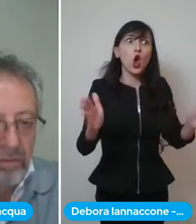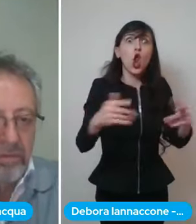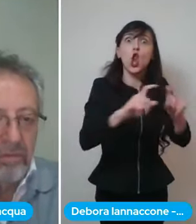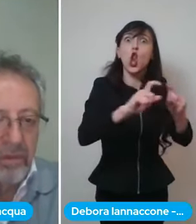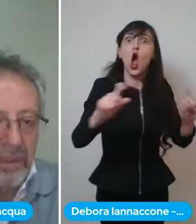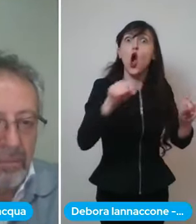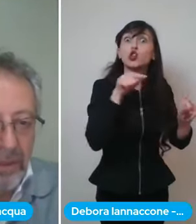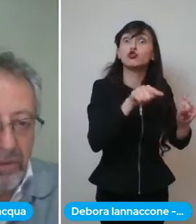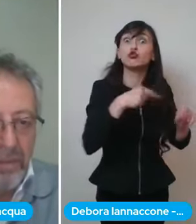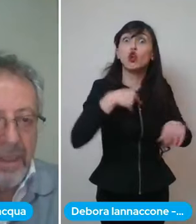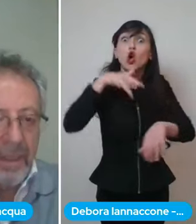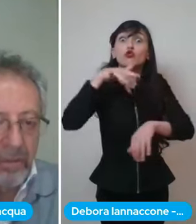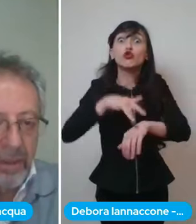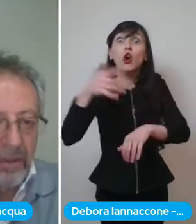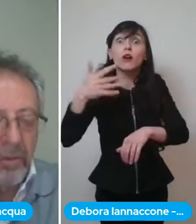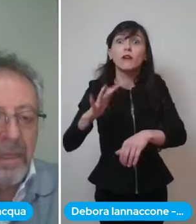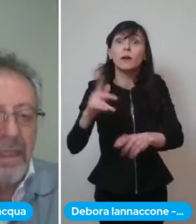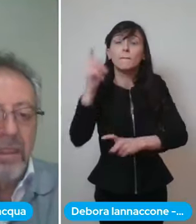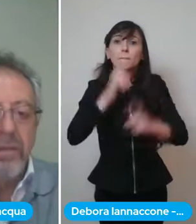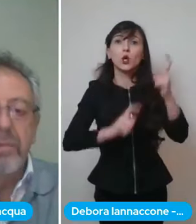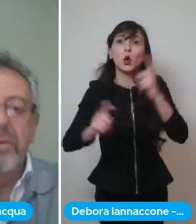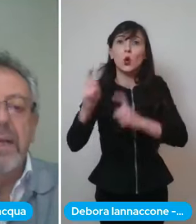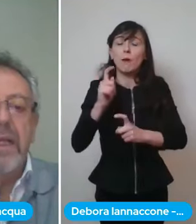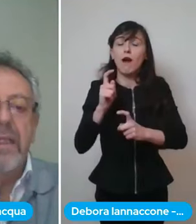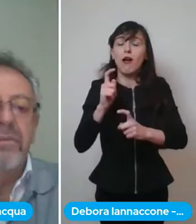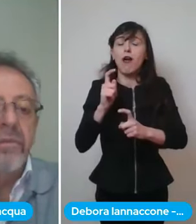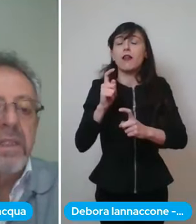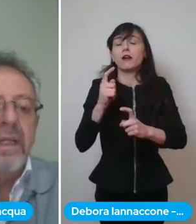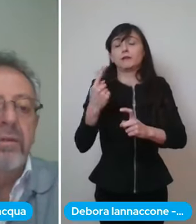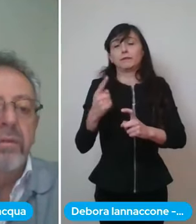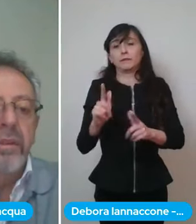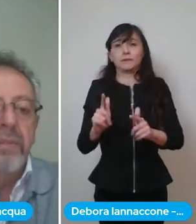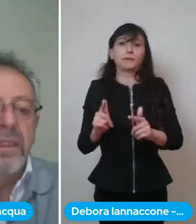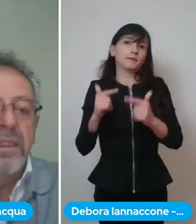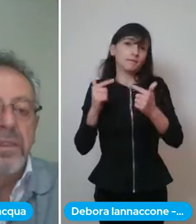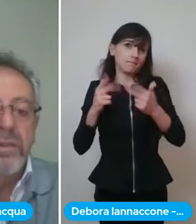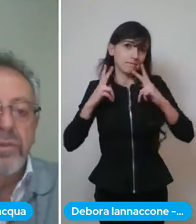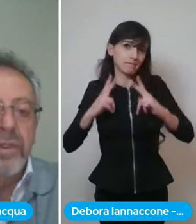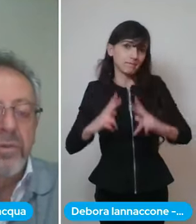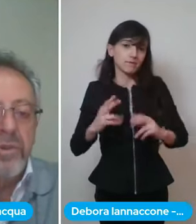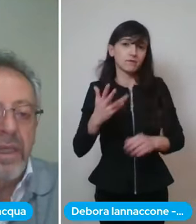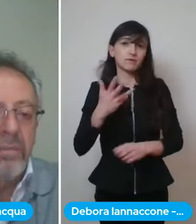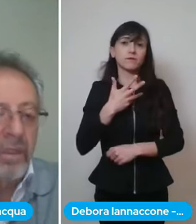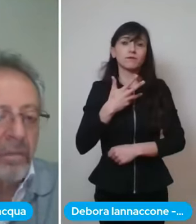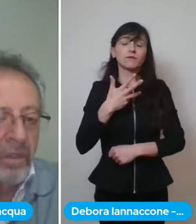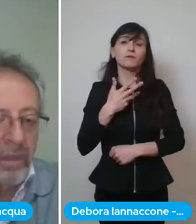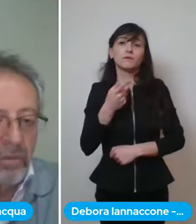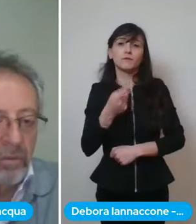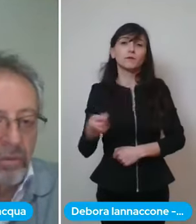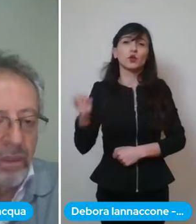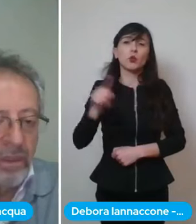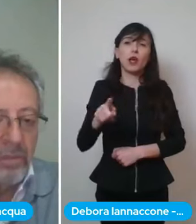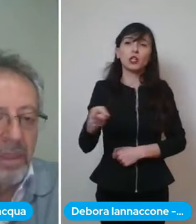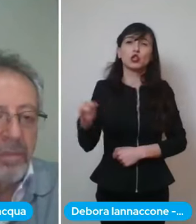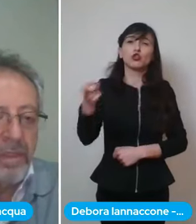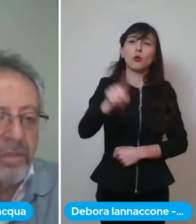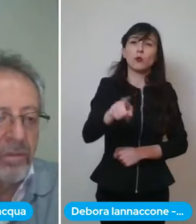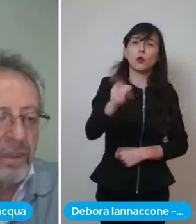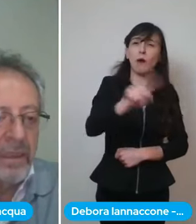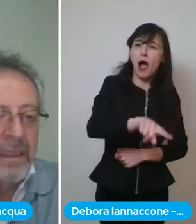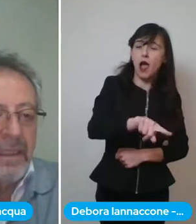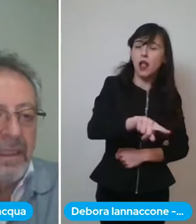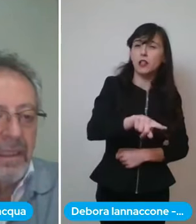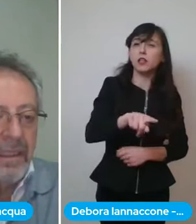sabba e domenica quindi domani e dopodomani forse anche di mattina se non ci riusciamo chiameremo due o tremila